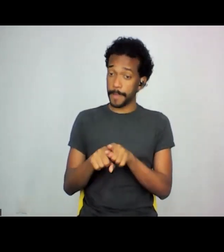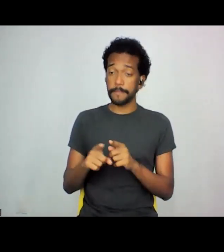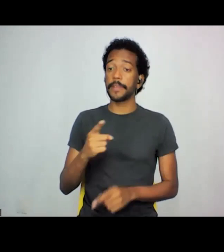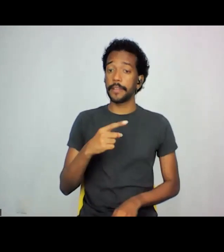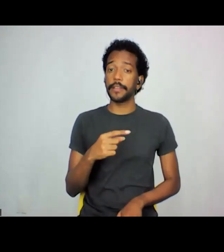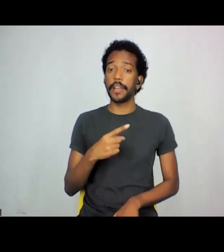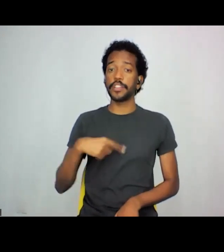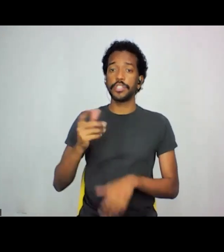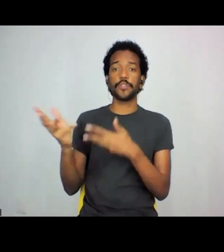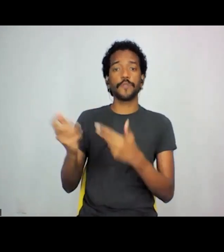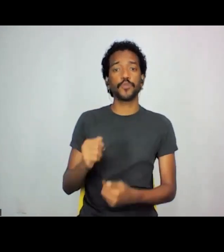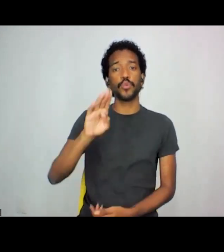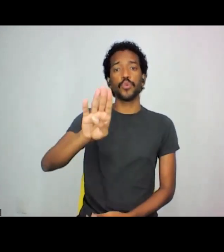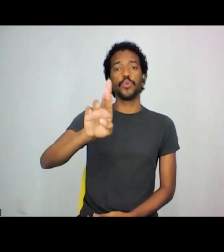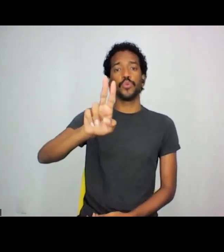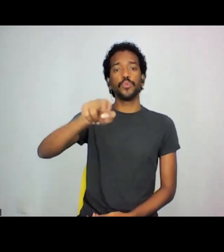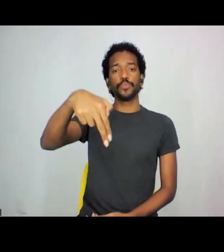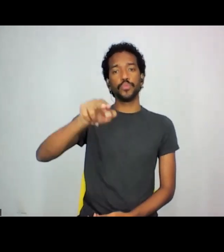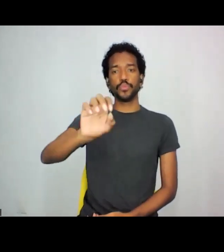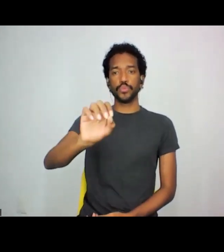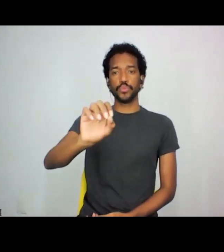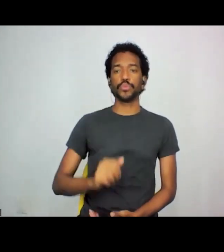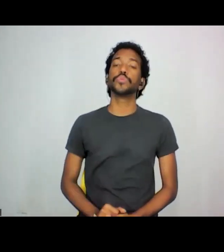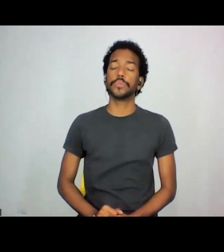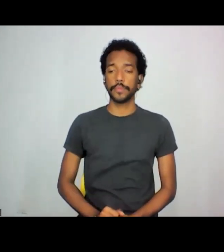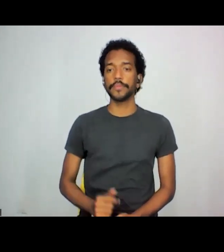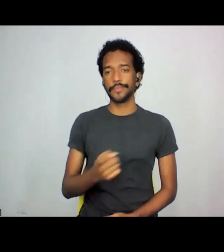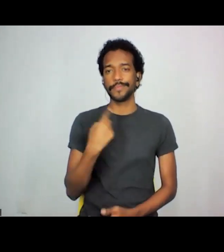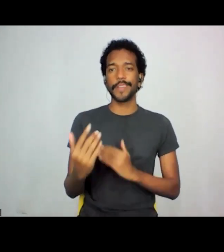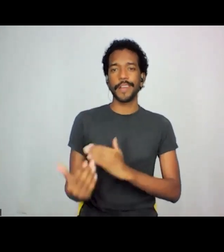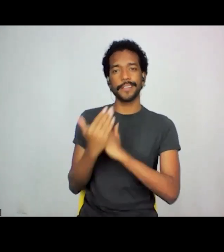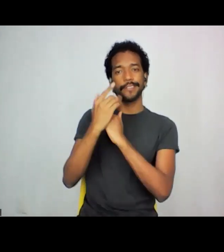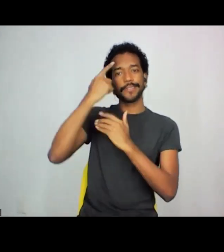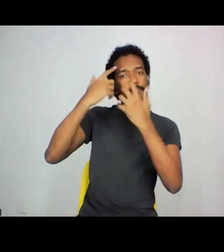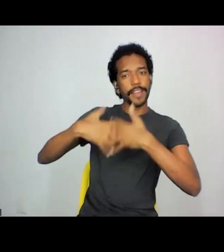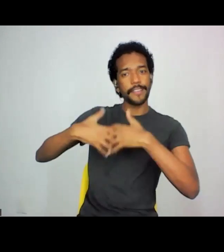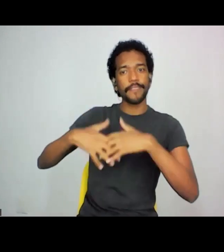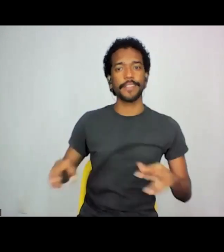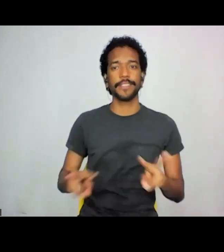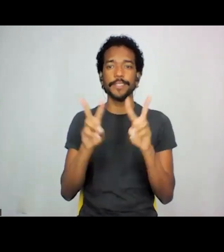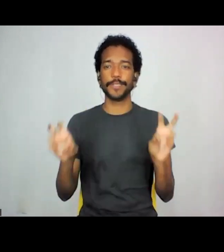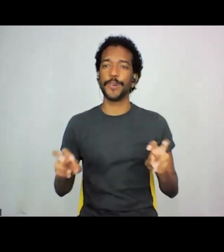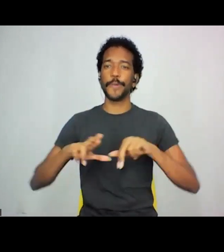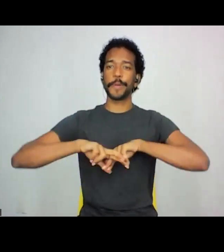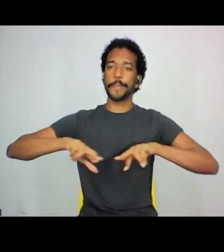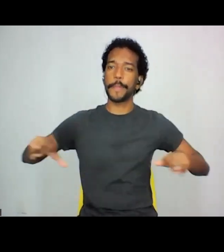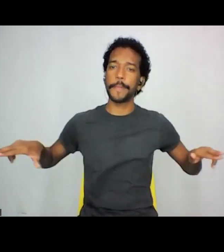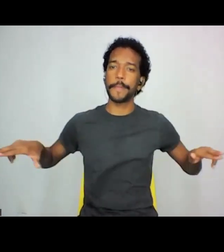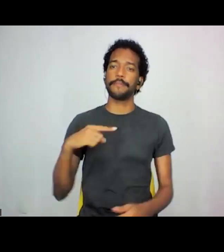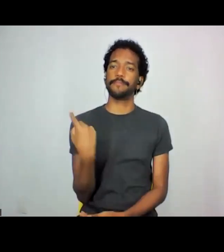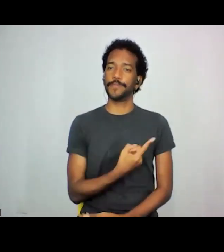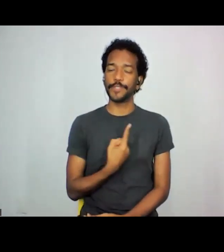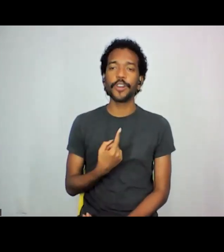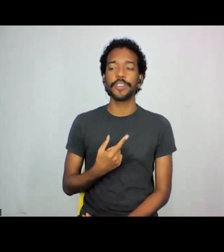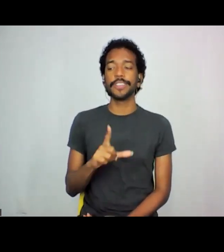aqui o Bruno para nos ajudar a refletir sobre essas outras complexidades trazendo,